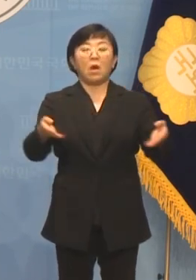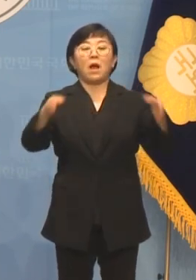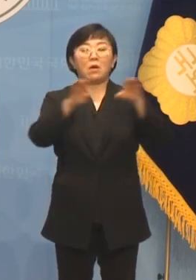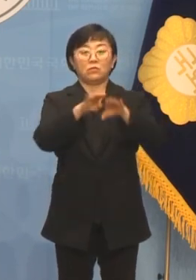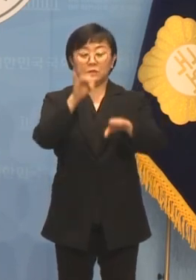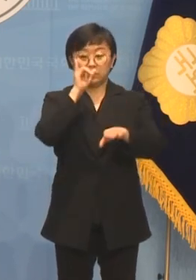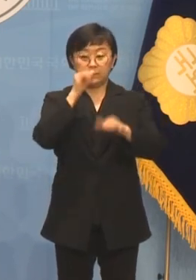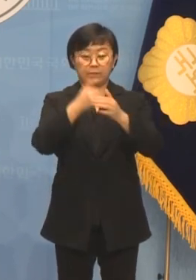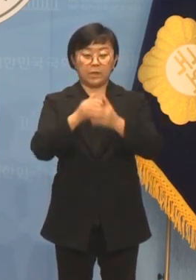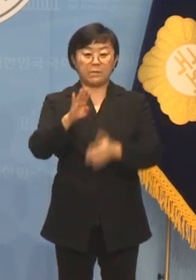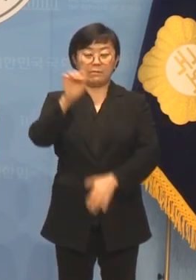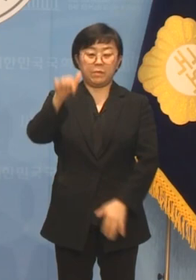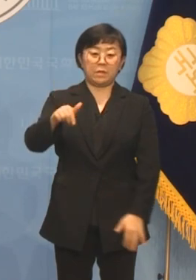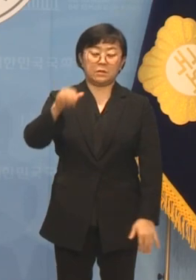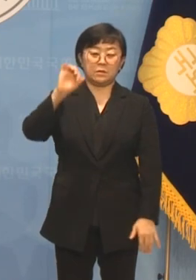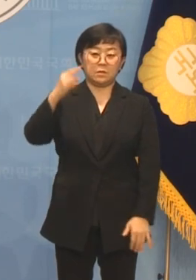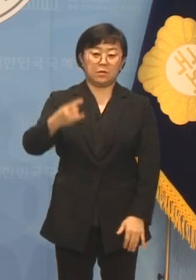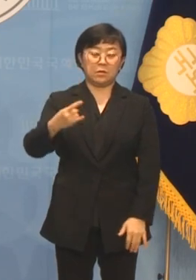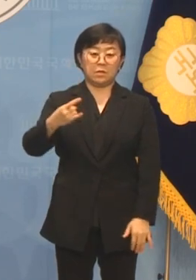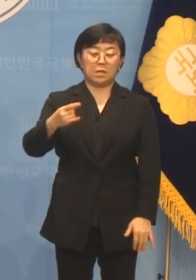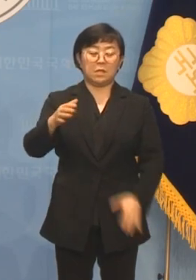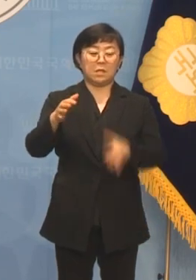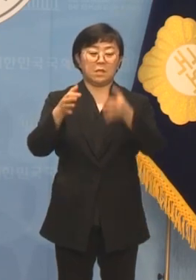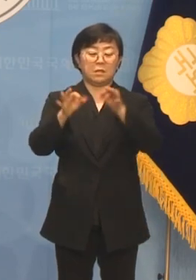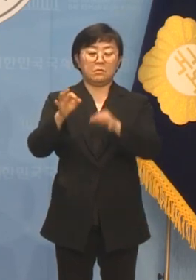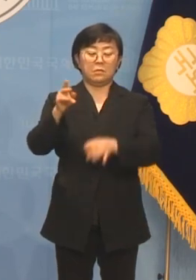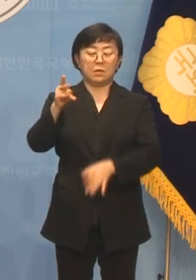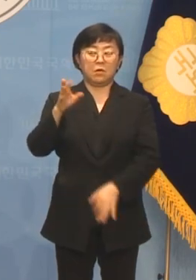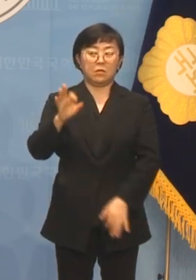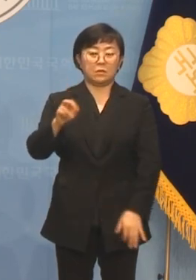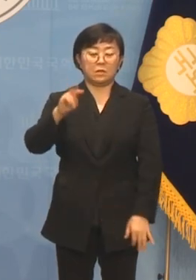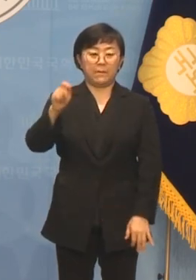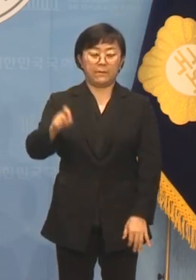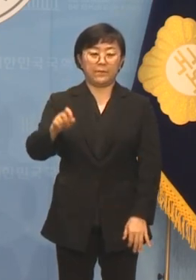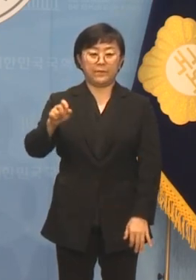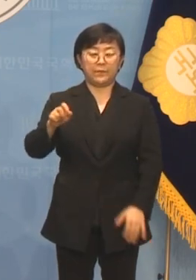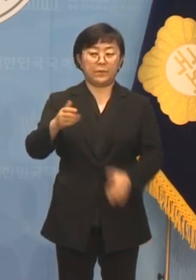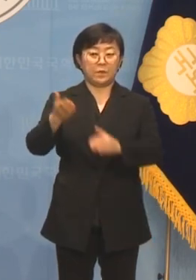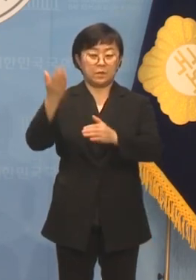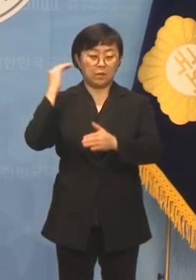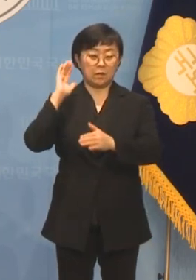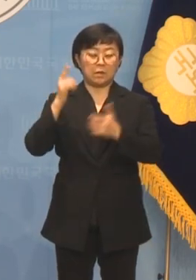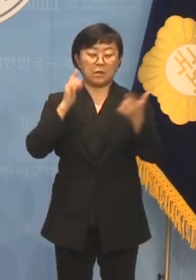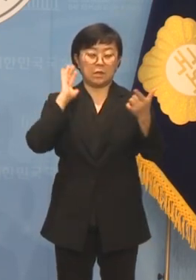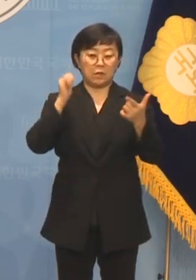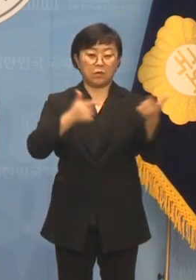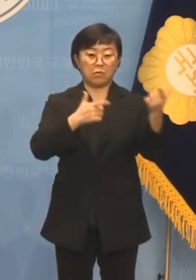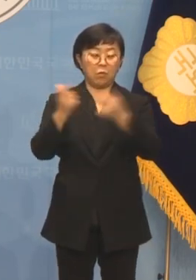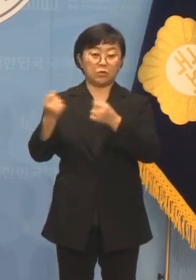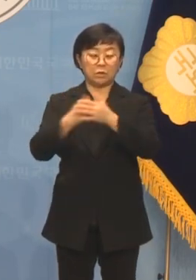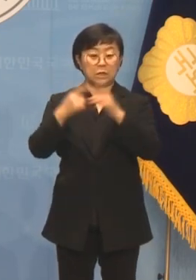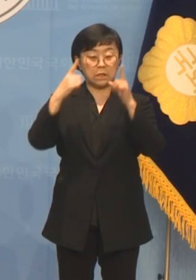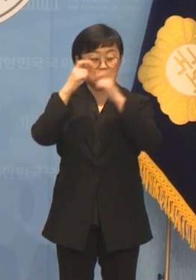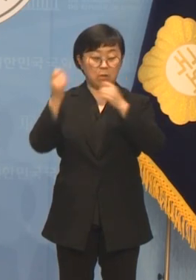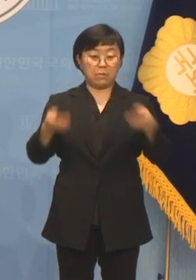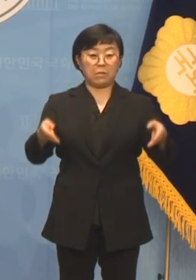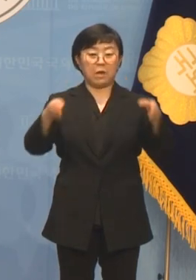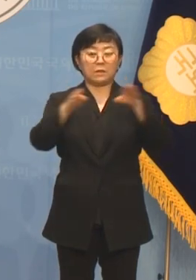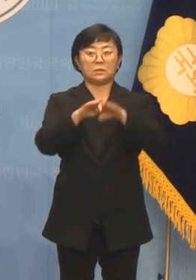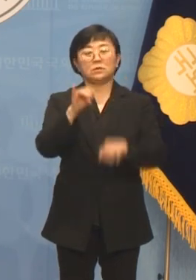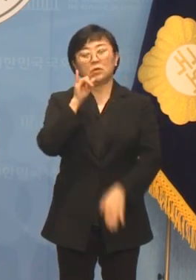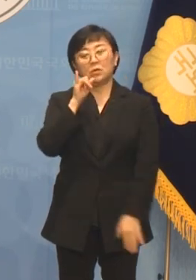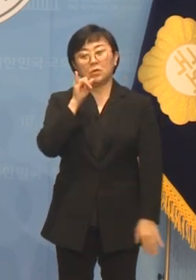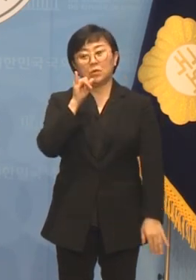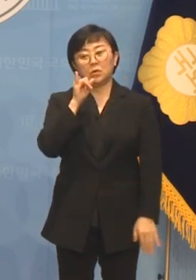박정희, 김영삼, 김대중, 노무현 전 대통령 모두 기념관이 있는 현실에서